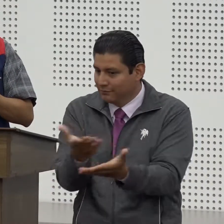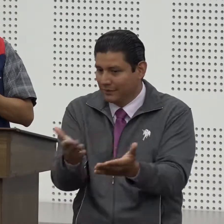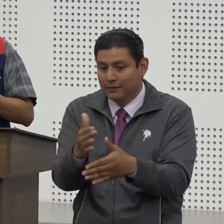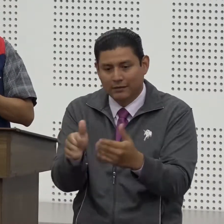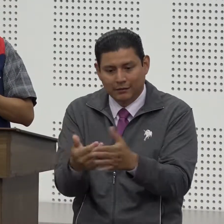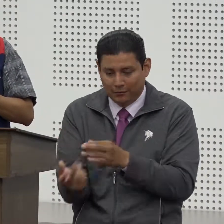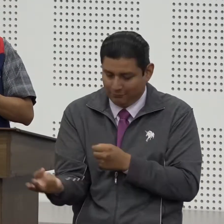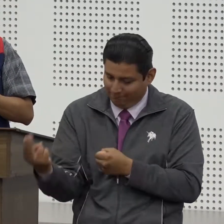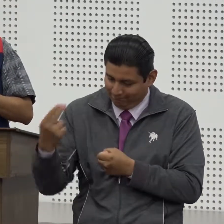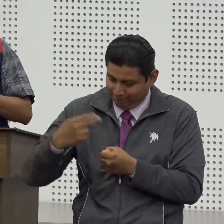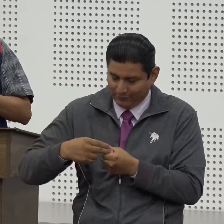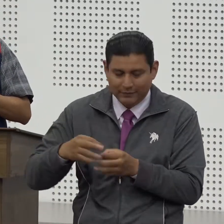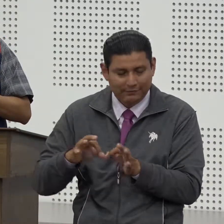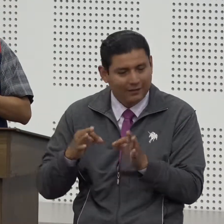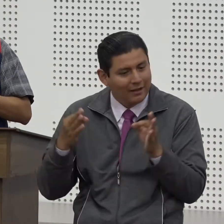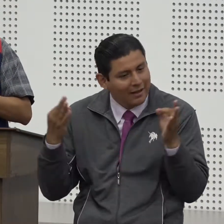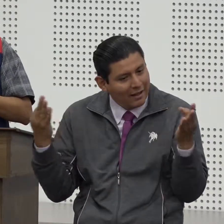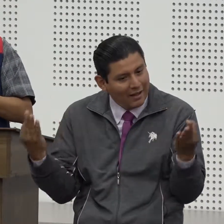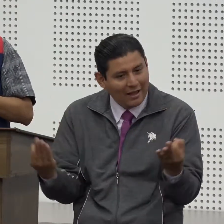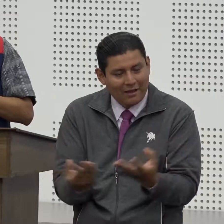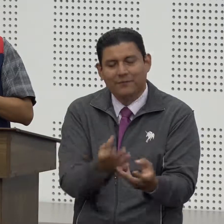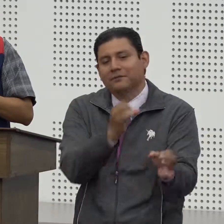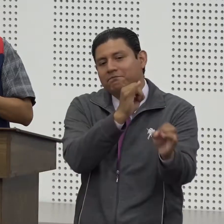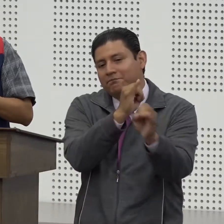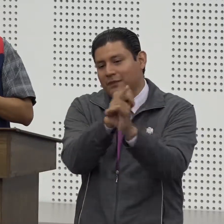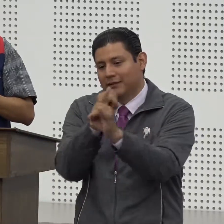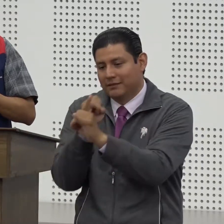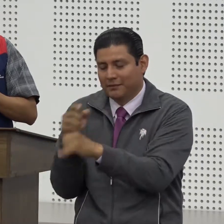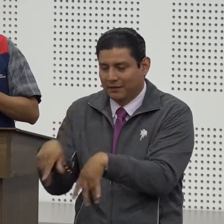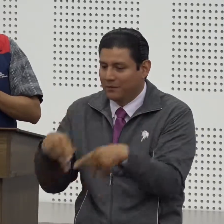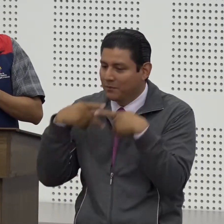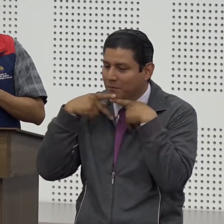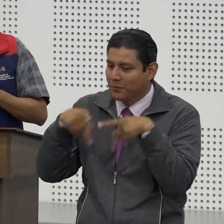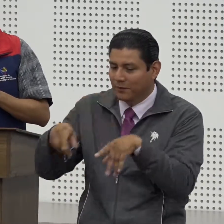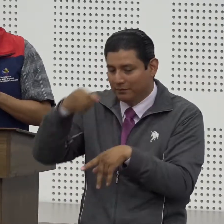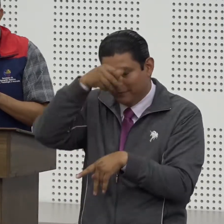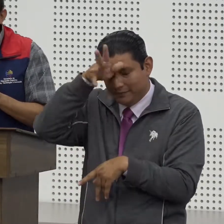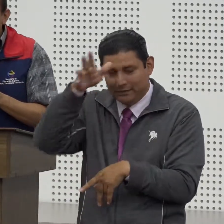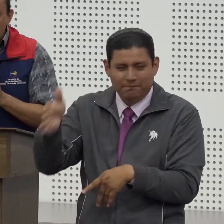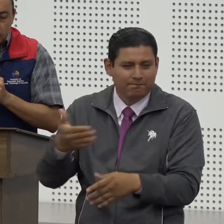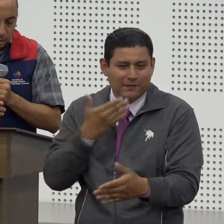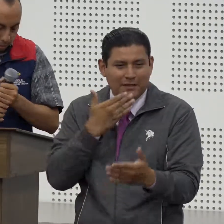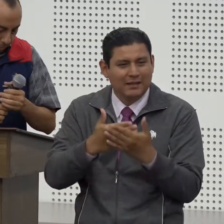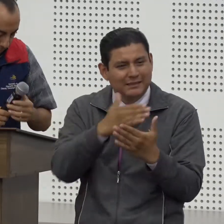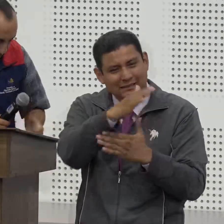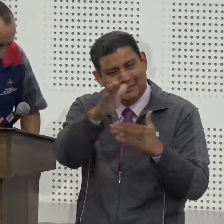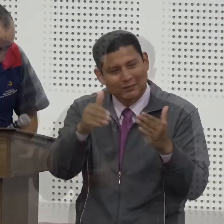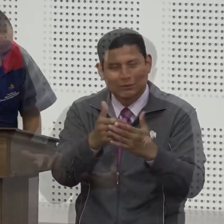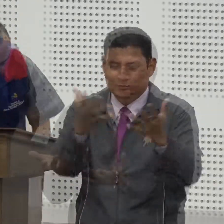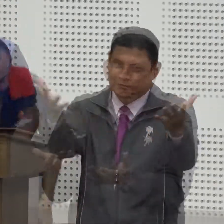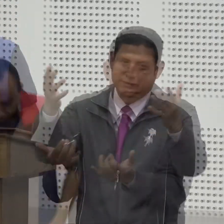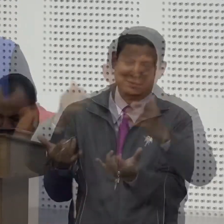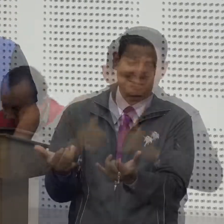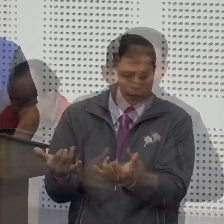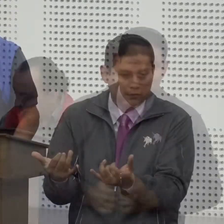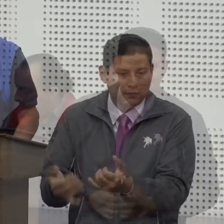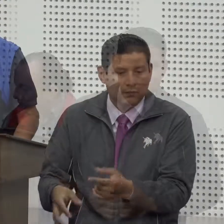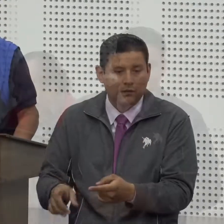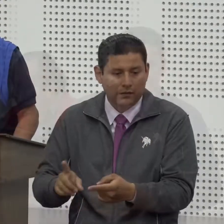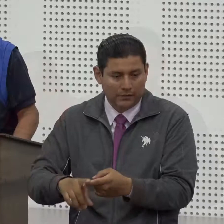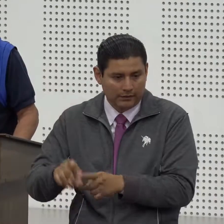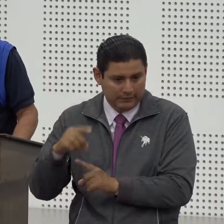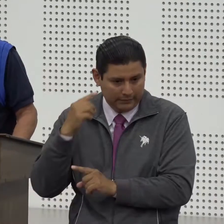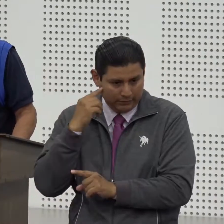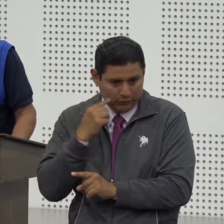de esta gran familia que son los institutos públicos aquí en Santo Domingo muchísimas gracias a todos ustedes existe